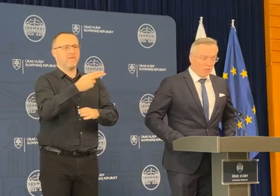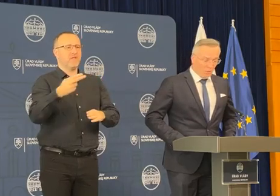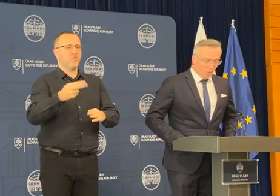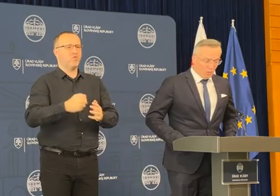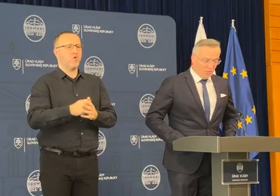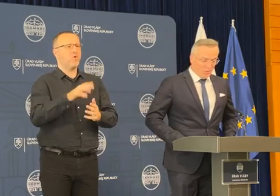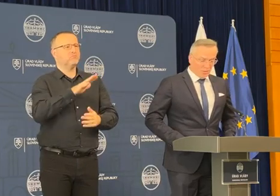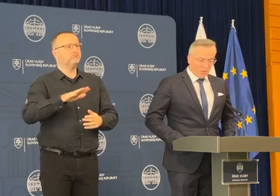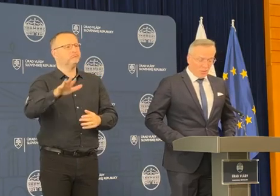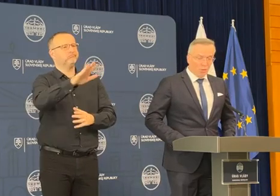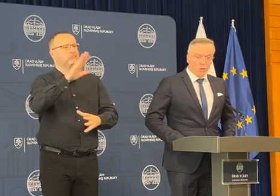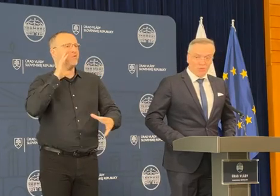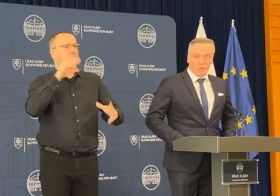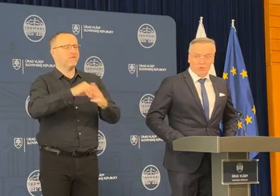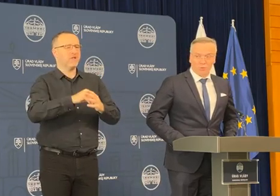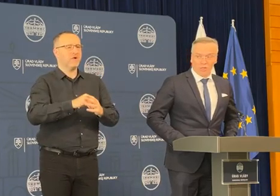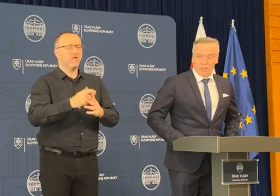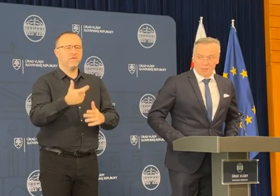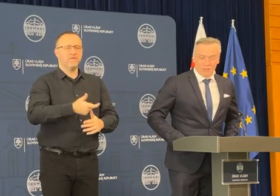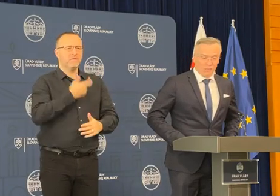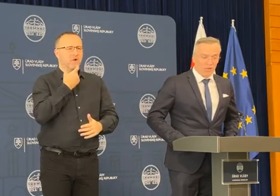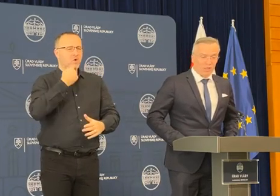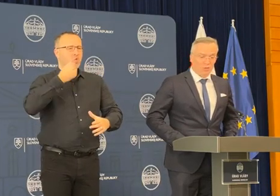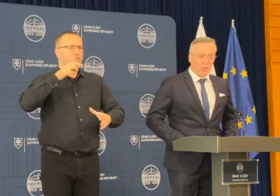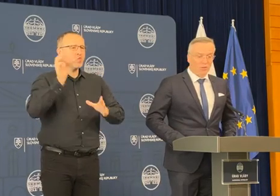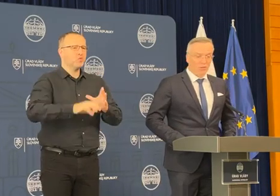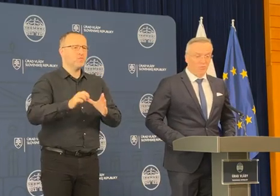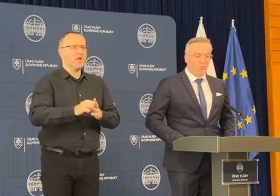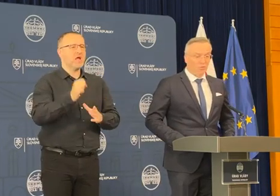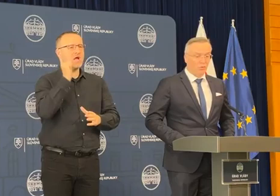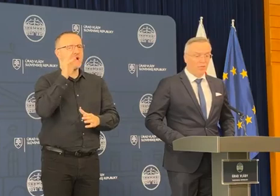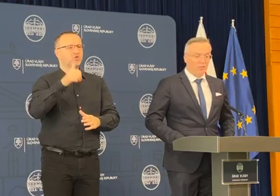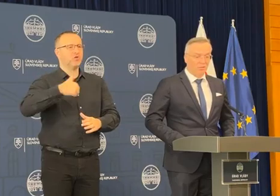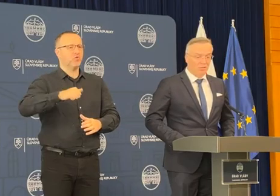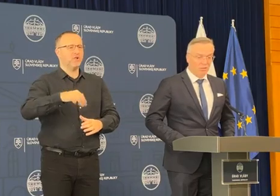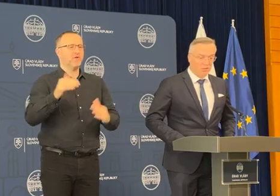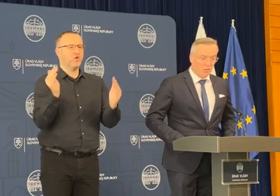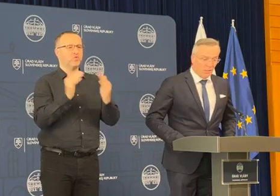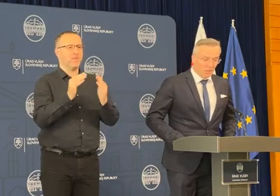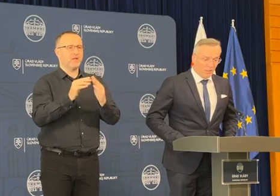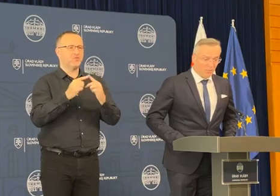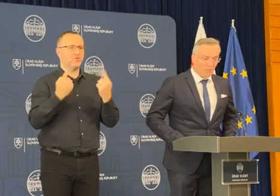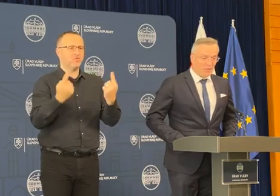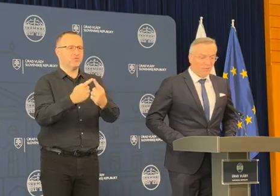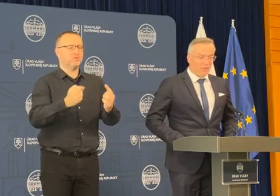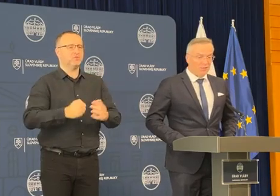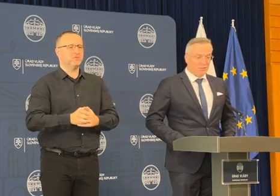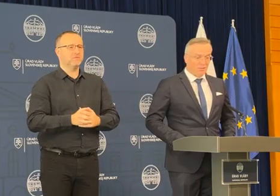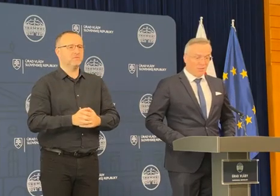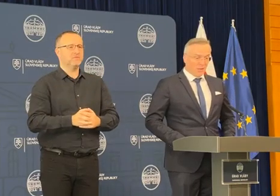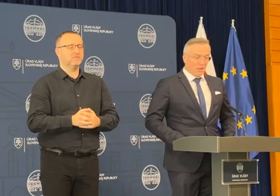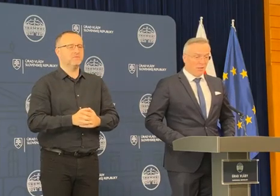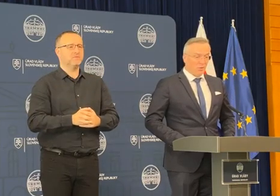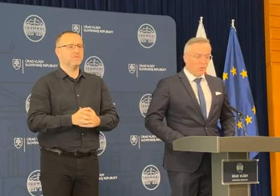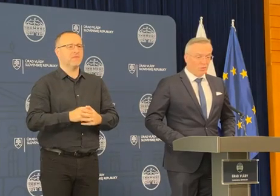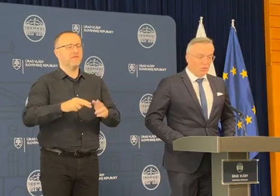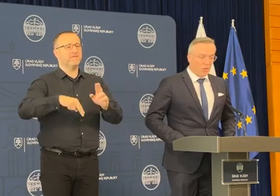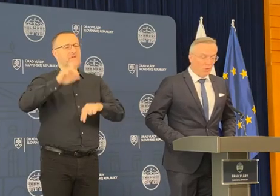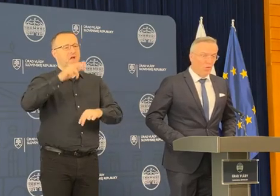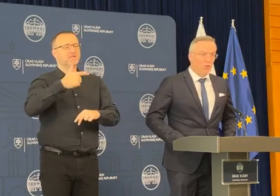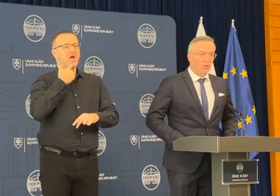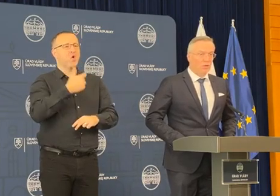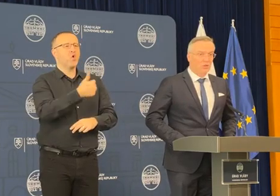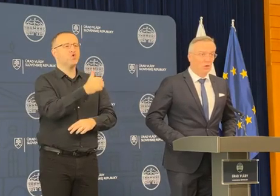opäť obrovská úspora pre každú jednotlivú domácnosť, inak povedané viac ako